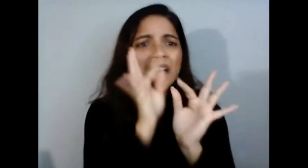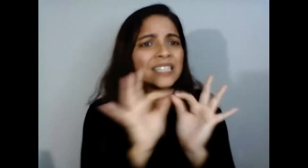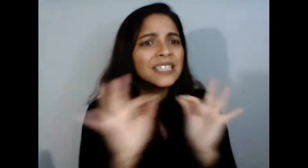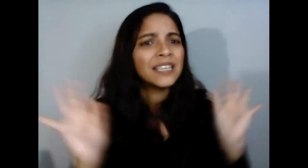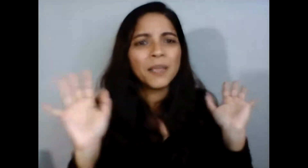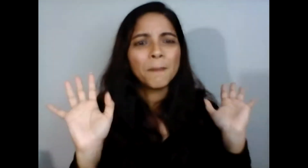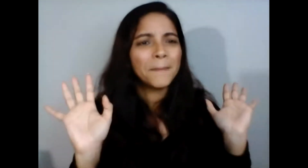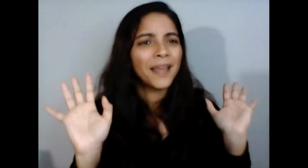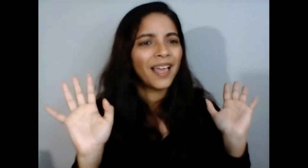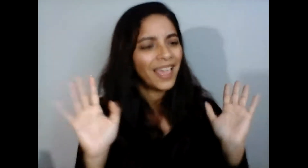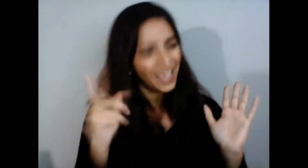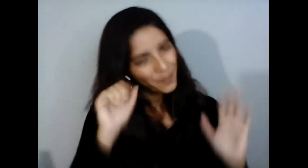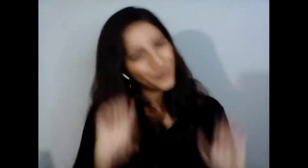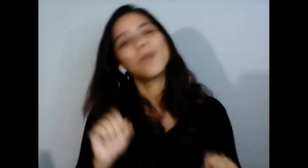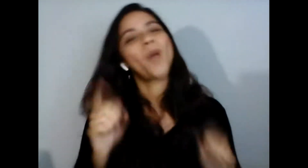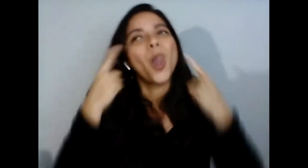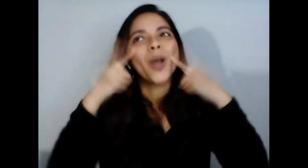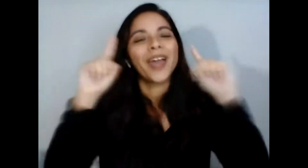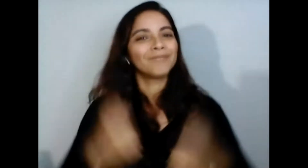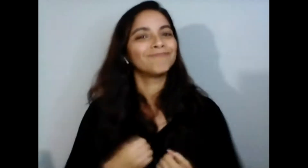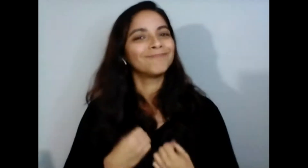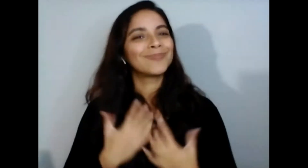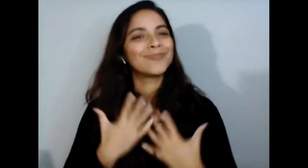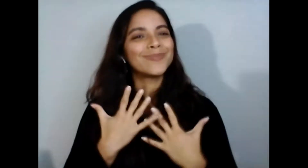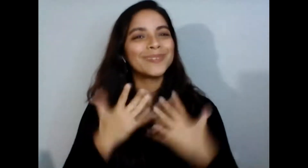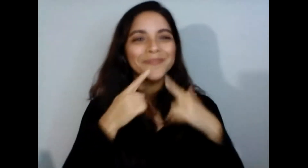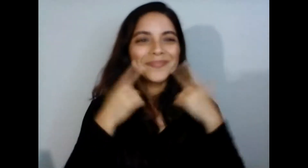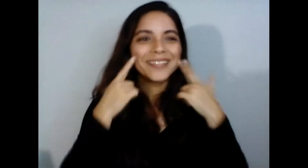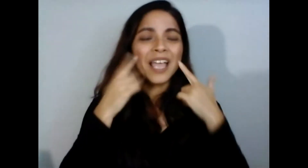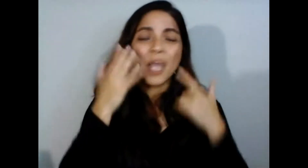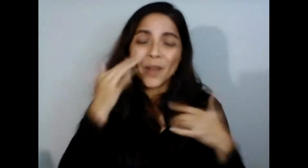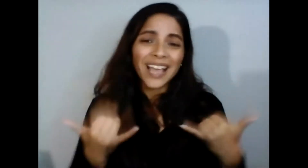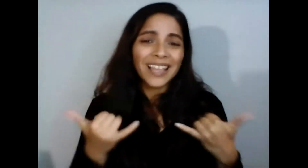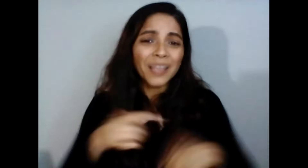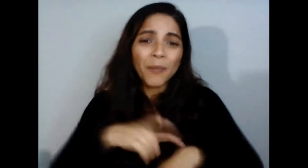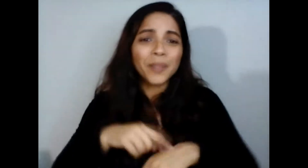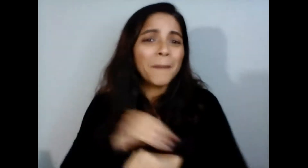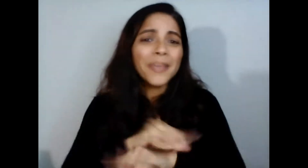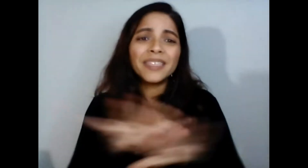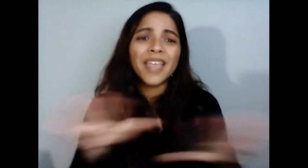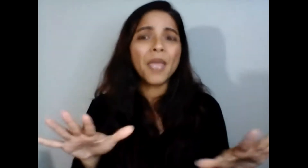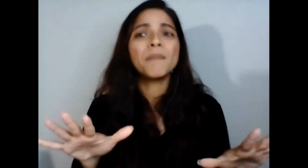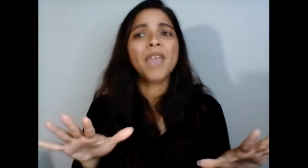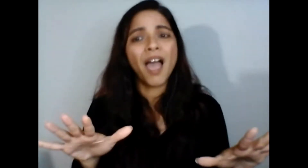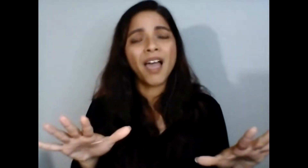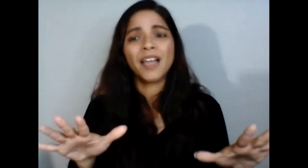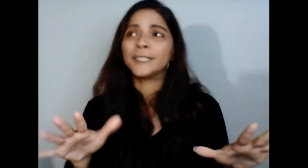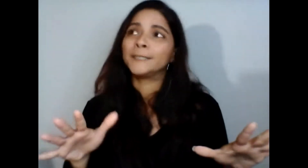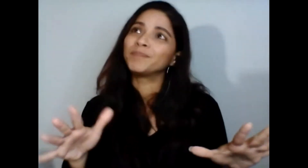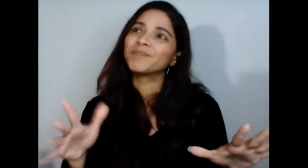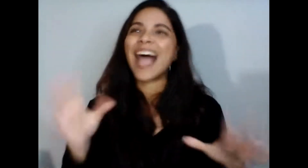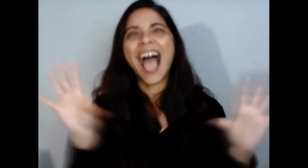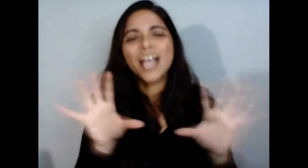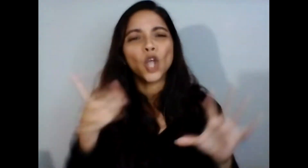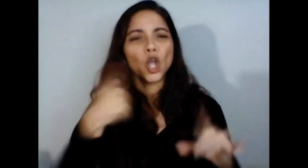y yo creo que también este tenemos que ver la pandemia como algo que nos está haciendo reestructurarnos